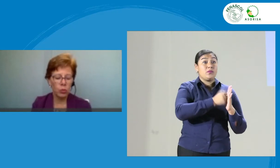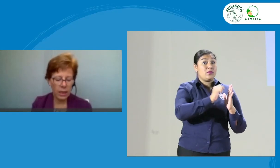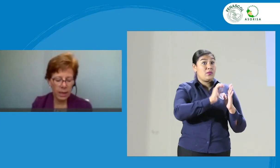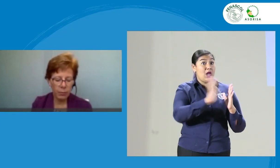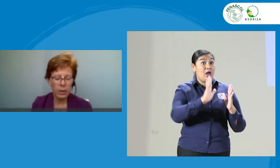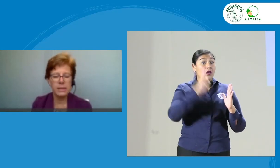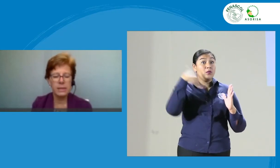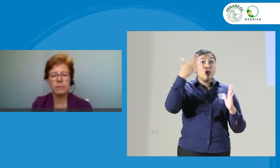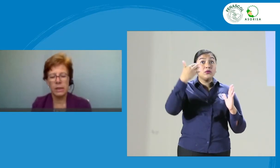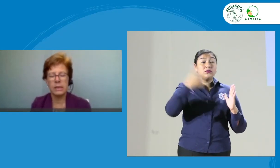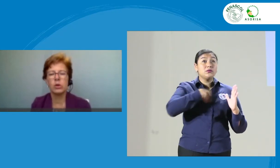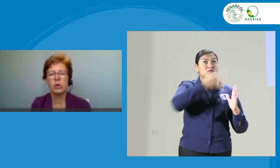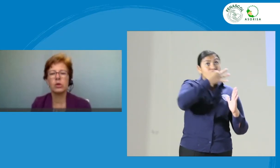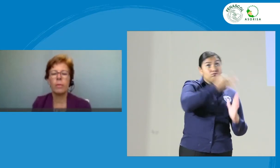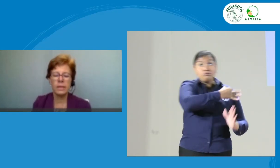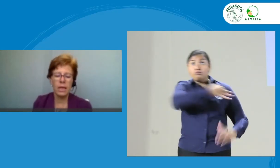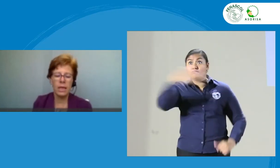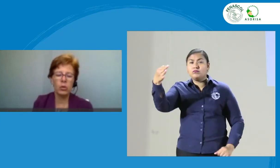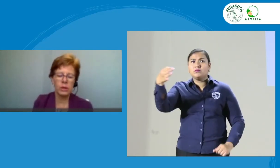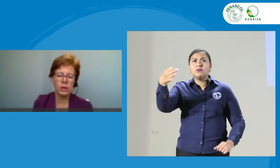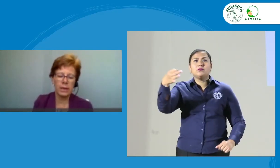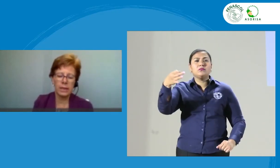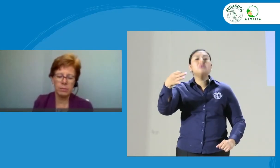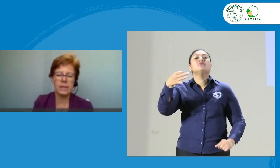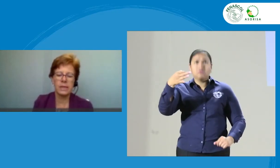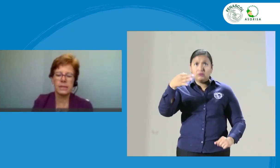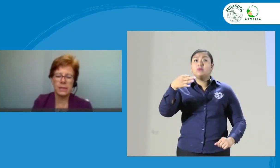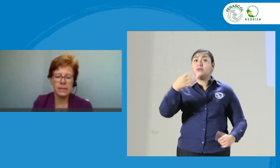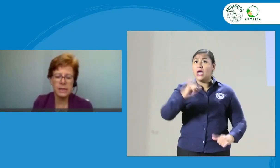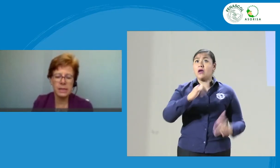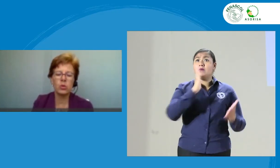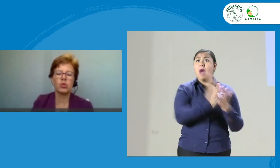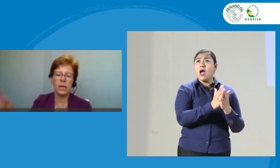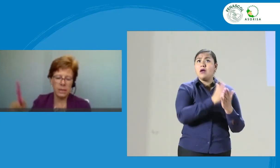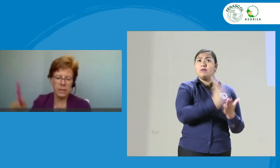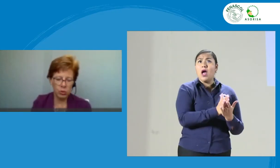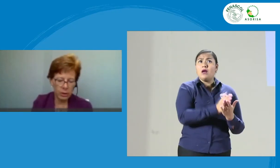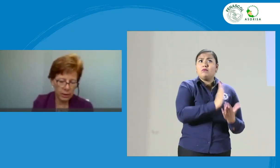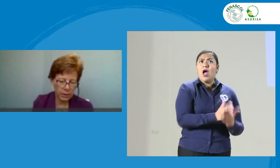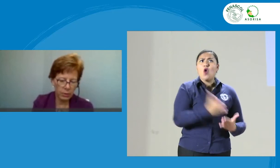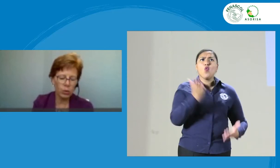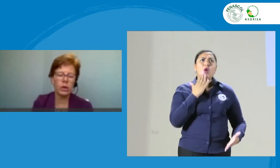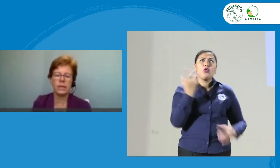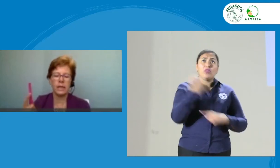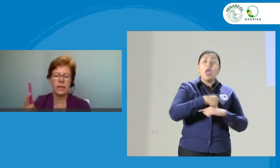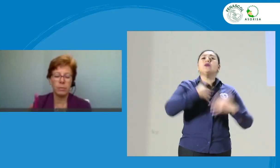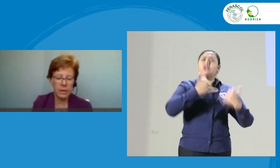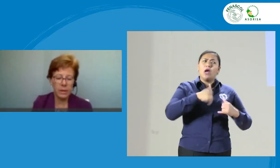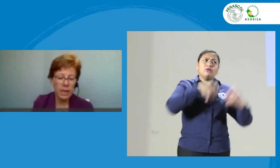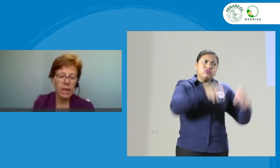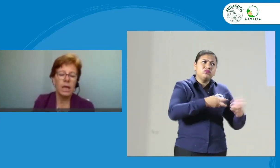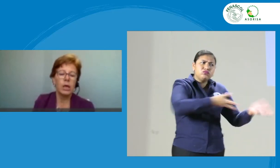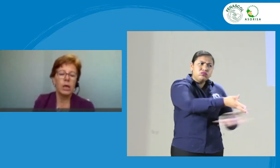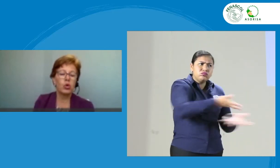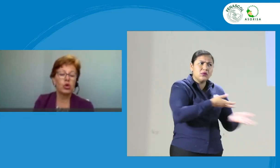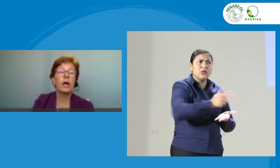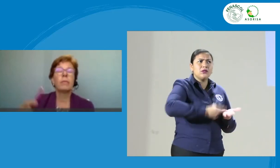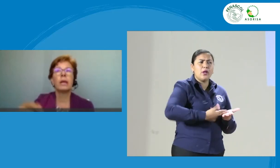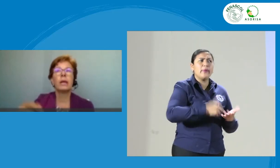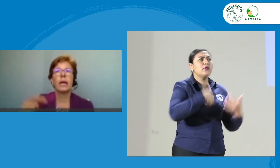presenten una queja puedan decir, mire, esto ha pasado tantas veces en estas circunstancias, yo intenté hablar con el intérprete, o yo